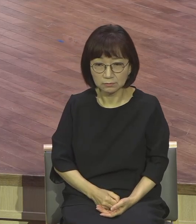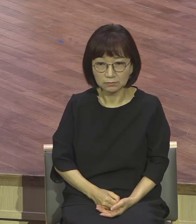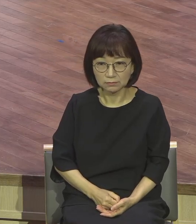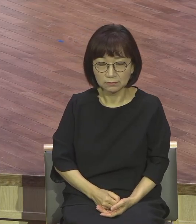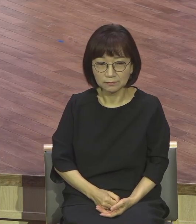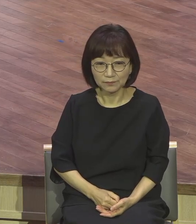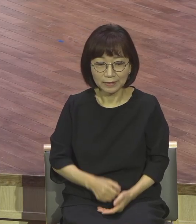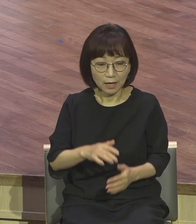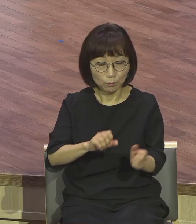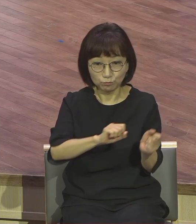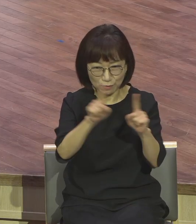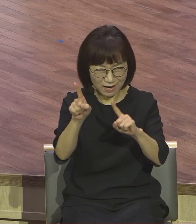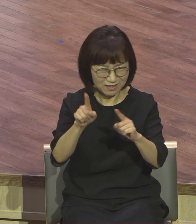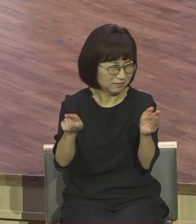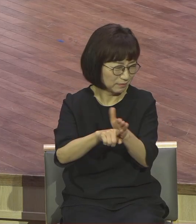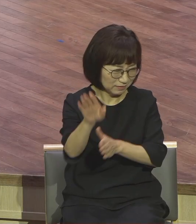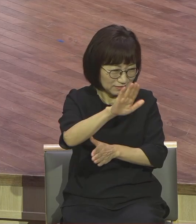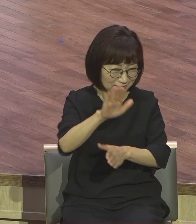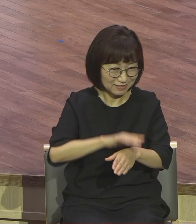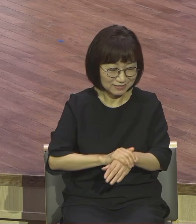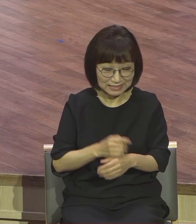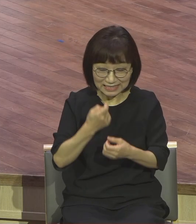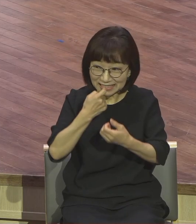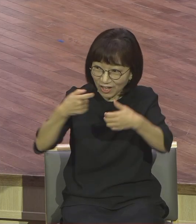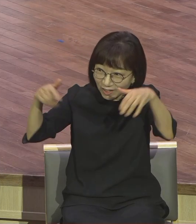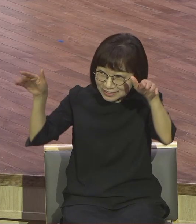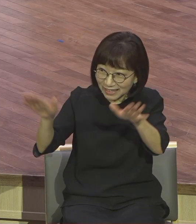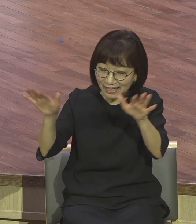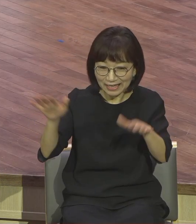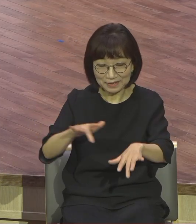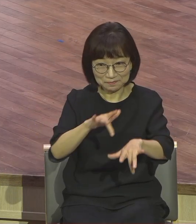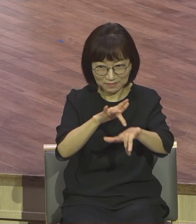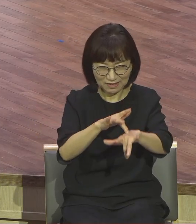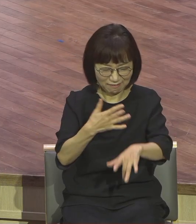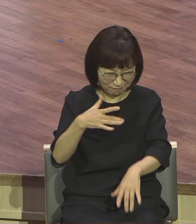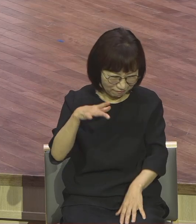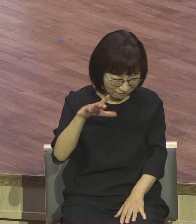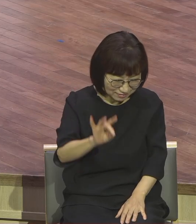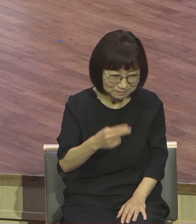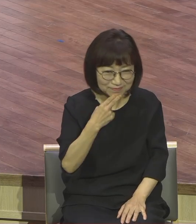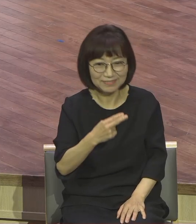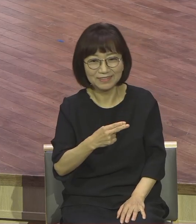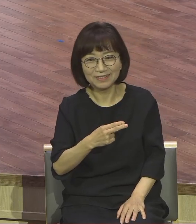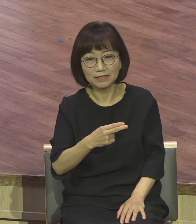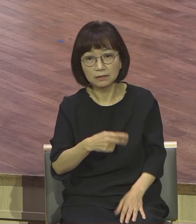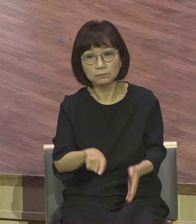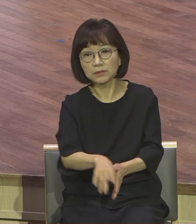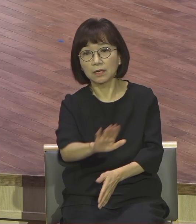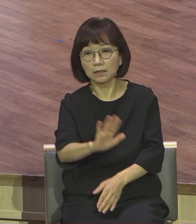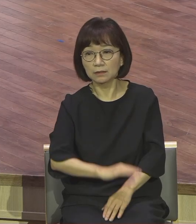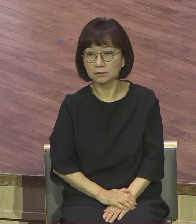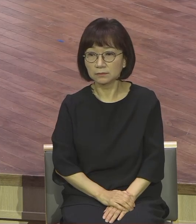부활을 인정하지 않습니다. 천사와 무슨 마귀 존재 사람의 영혼. 이거 다 부인한 게 사두개파요. 마치